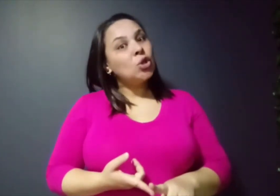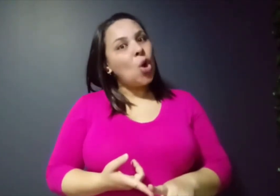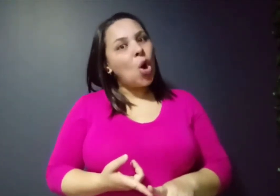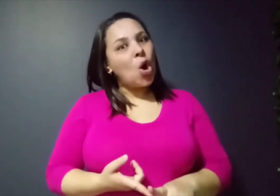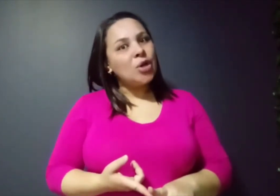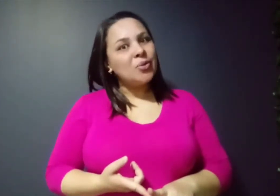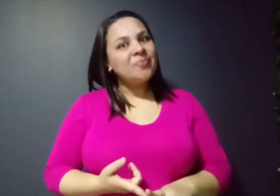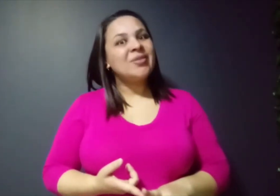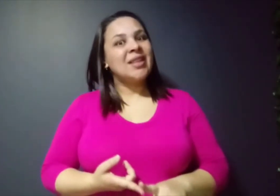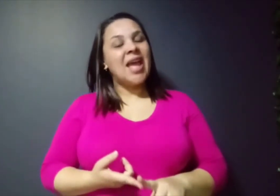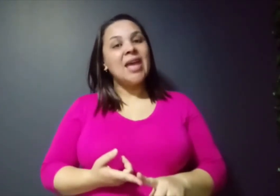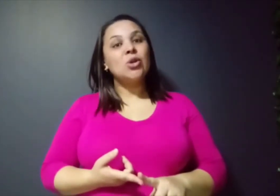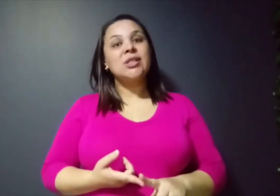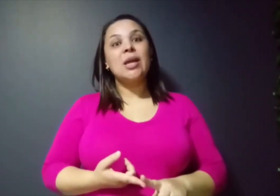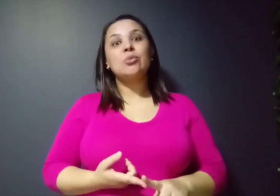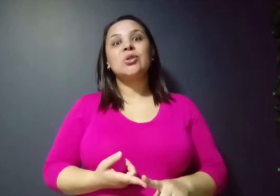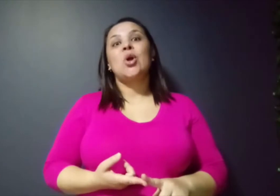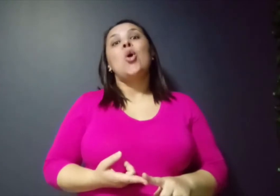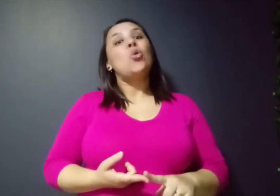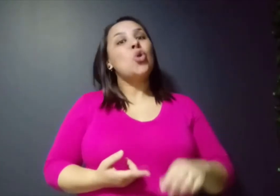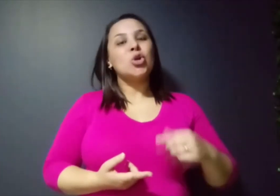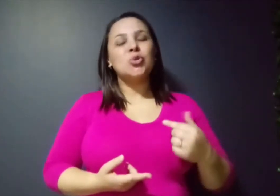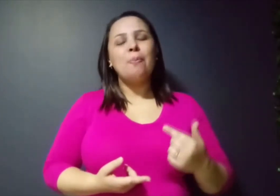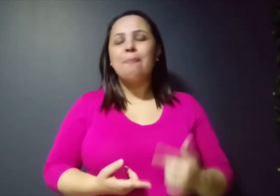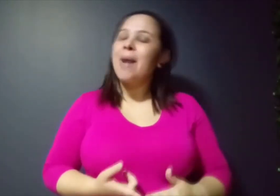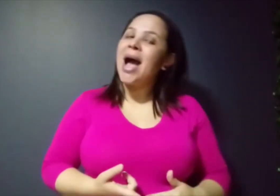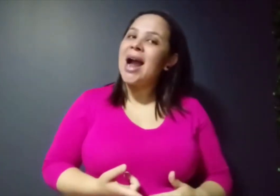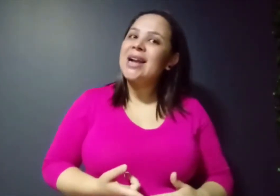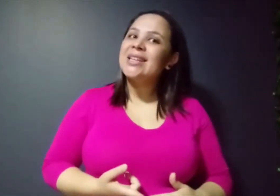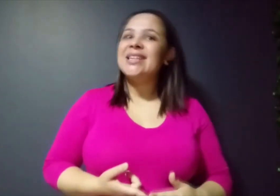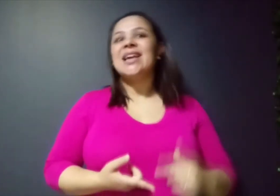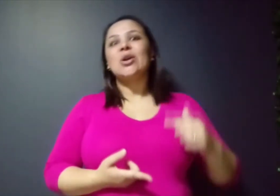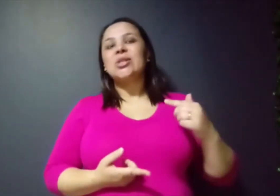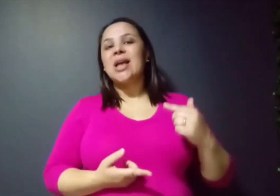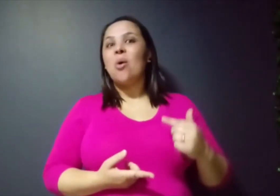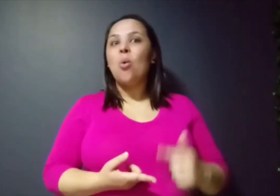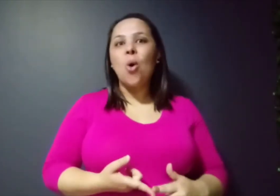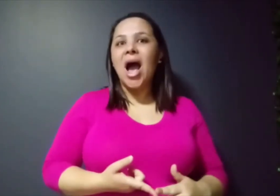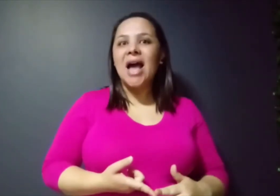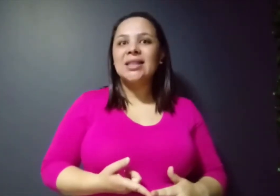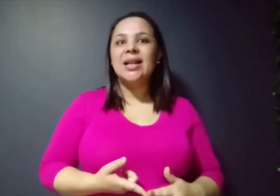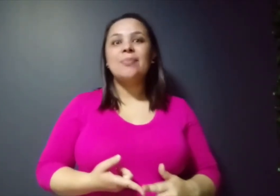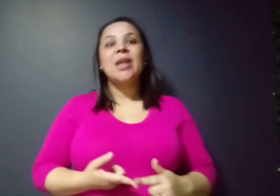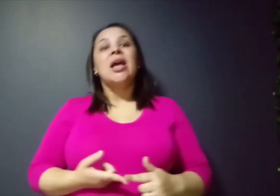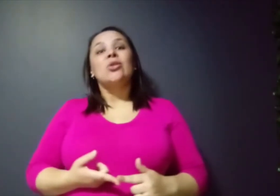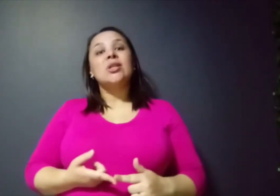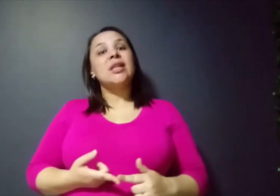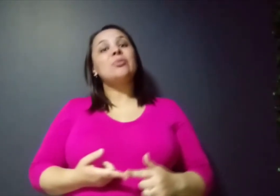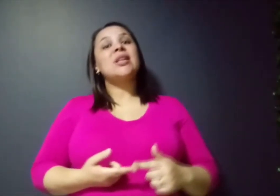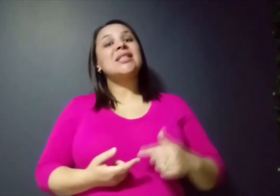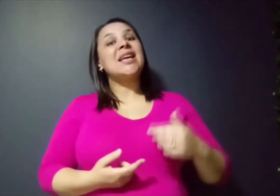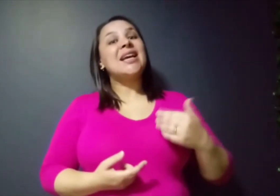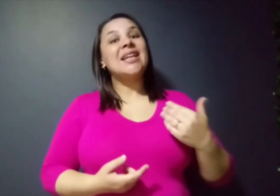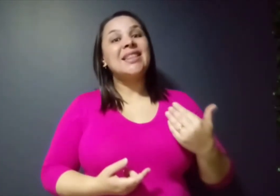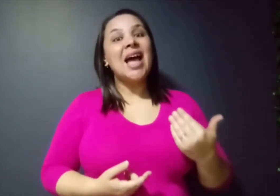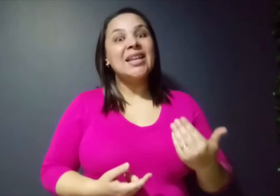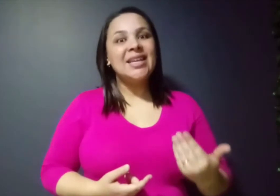laboratório, nós temos o nosso parque, a nossa quadra, nós temos a secretaria,